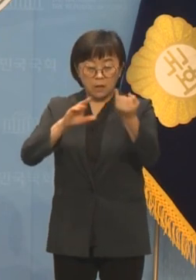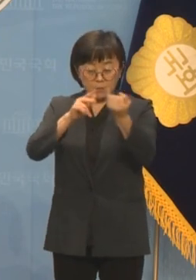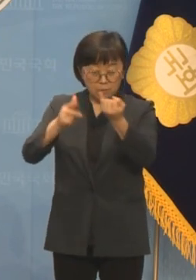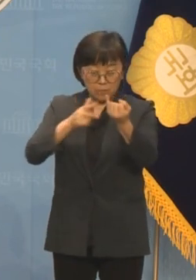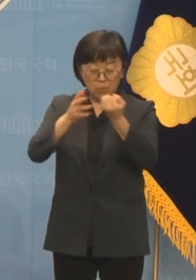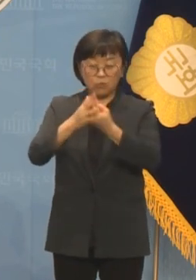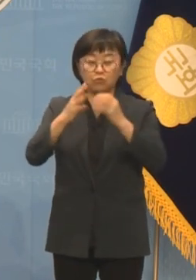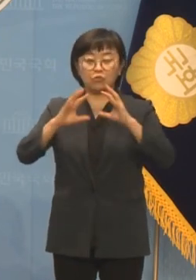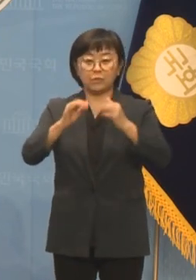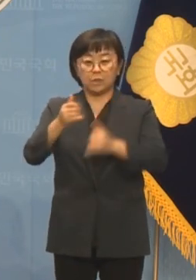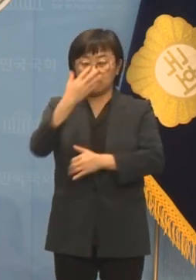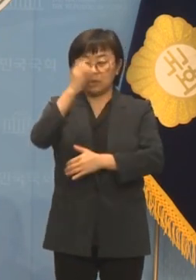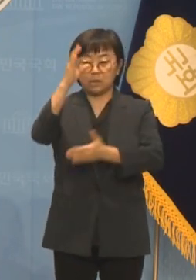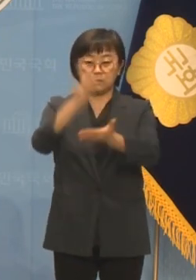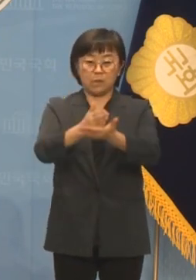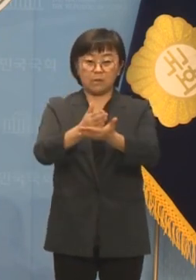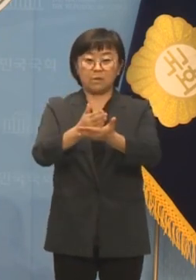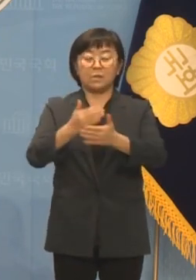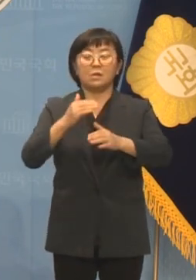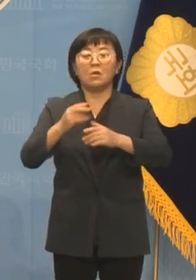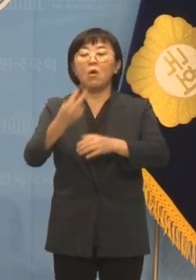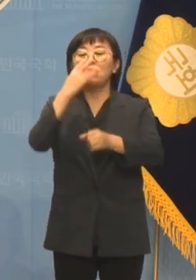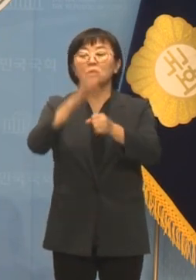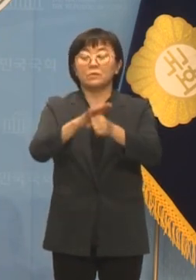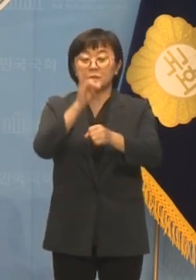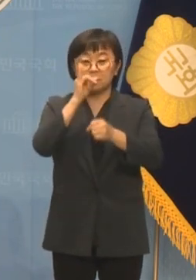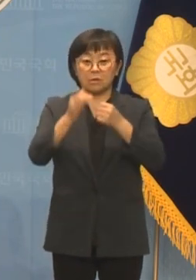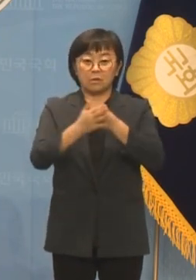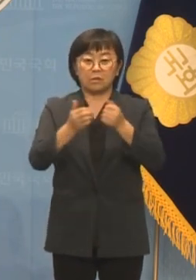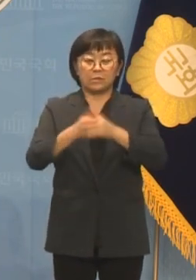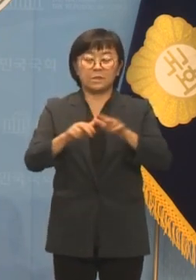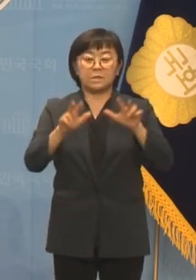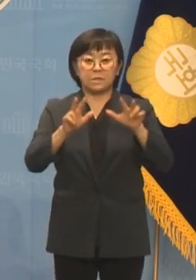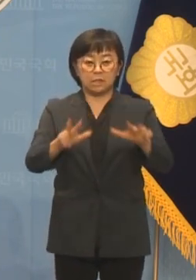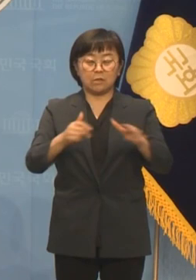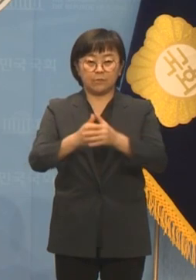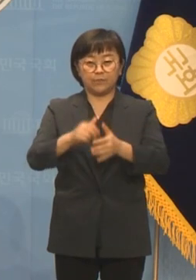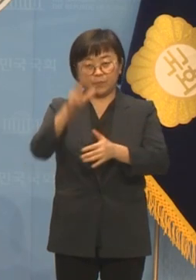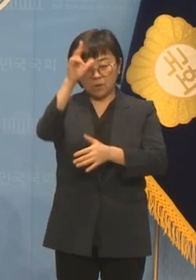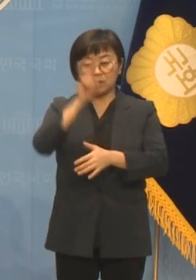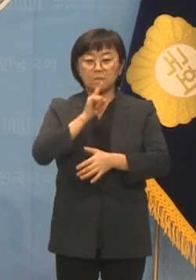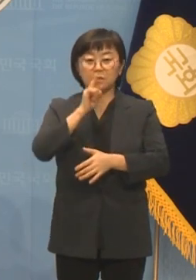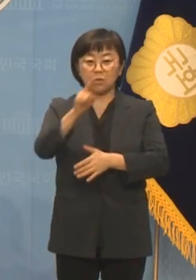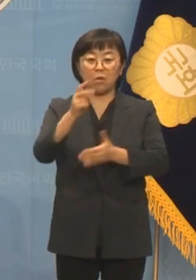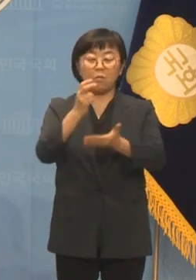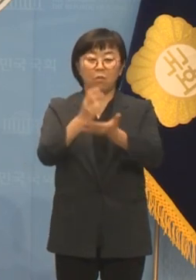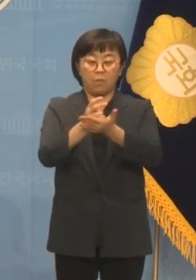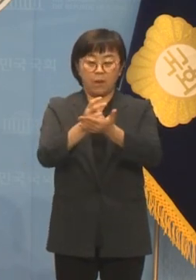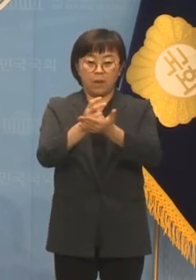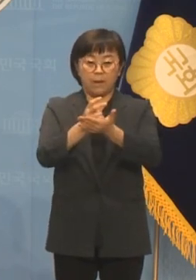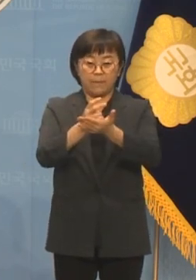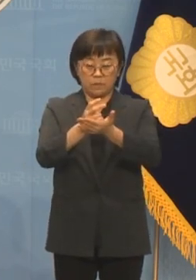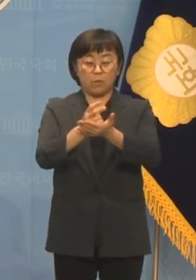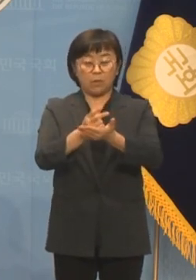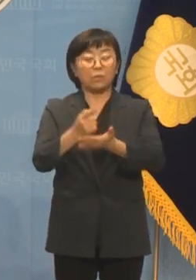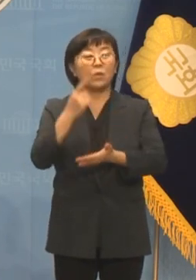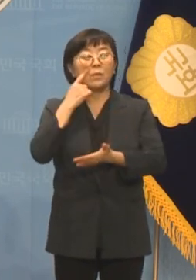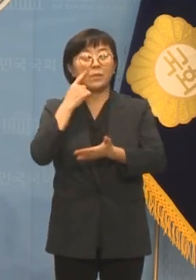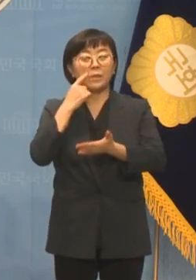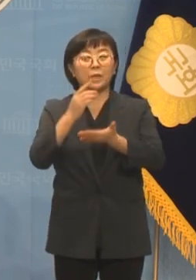국민을 기만하지 말고 그렇게 억울하다면 당장 경찰을 신고해 법의 판단을 받아 봅시다.